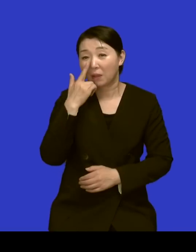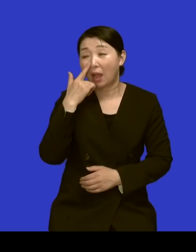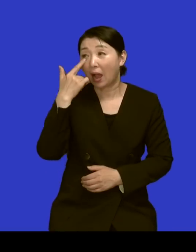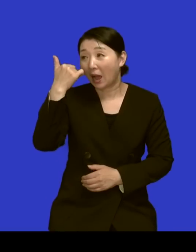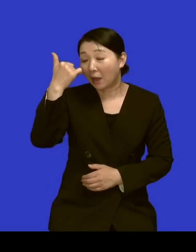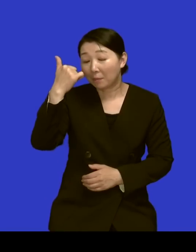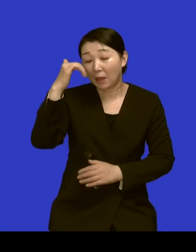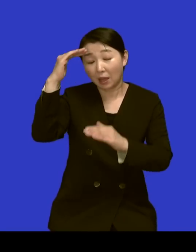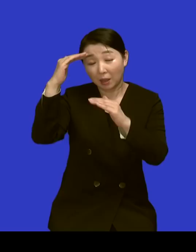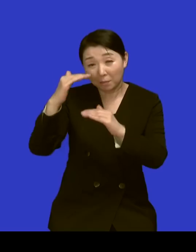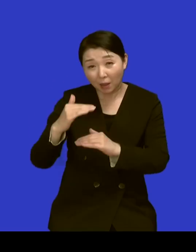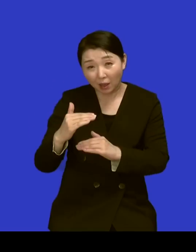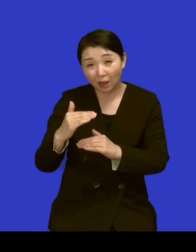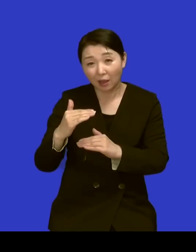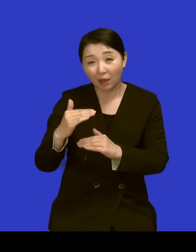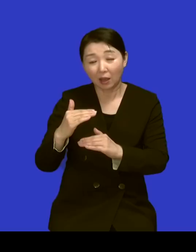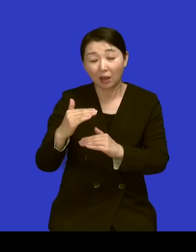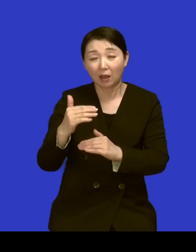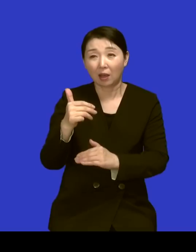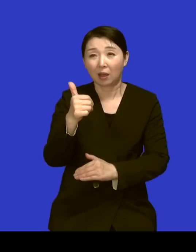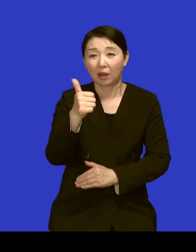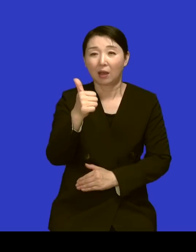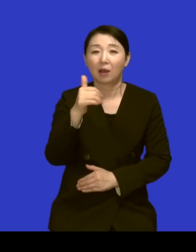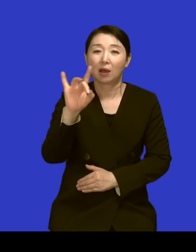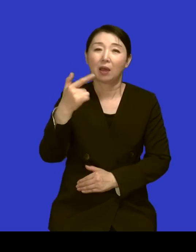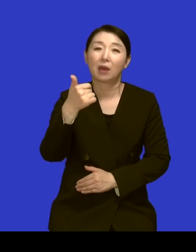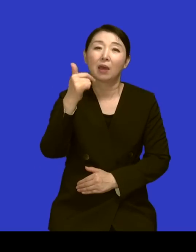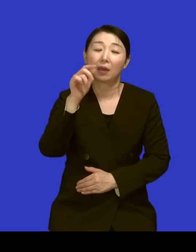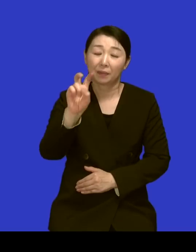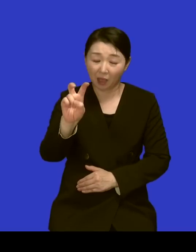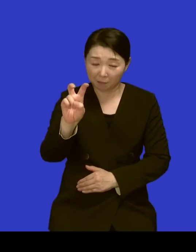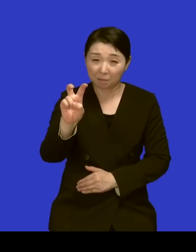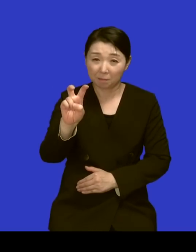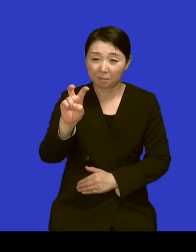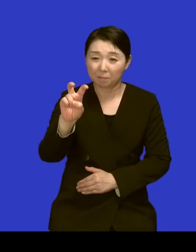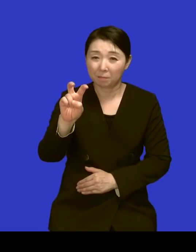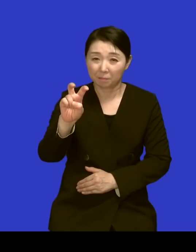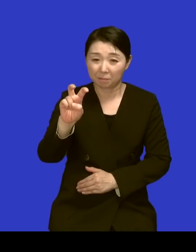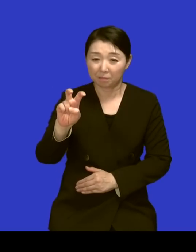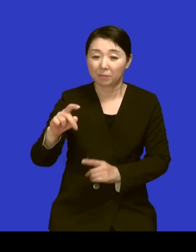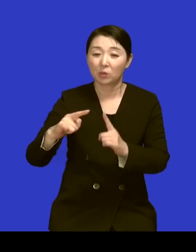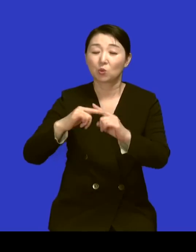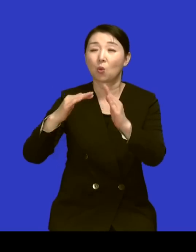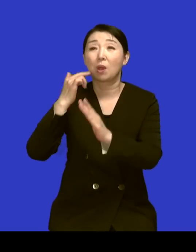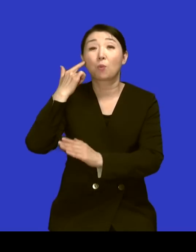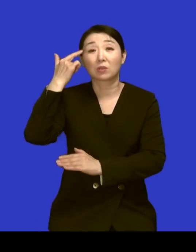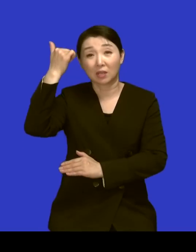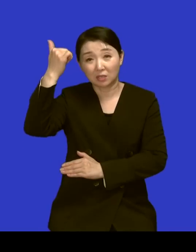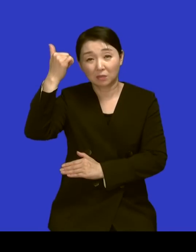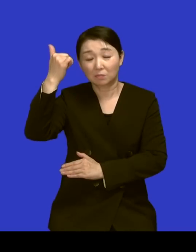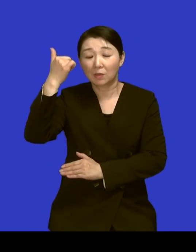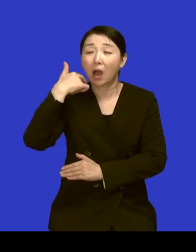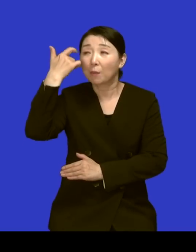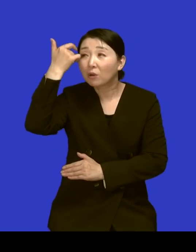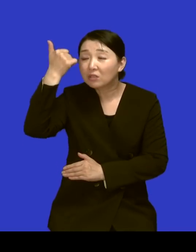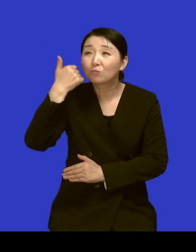해남읍교의 목사님이셨잖아요 네 어떤 분이셨나요? 그렇게 한마디로